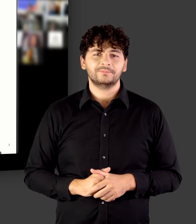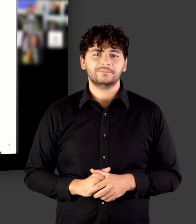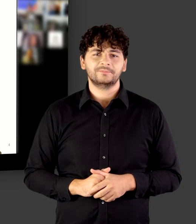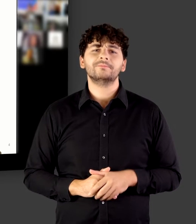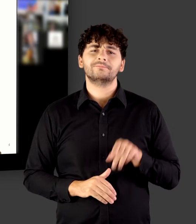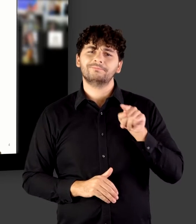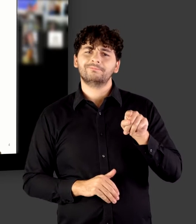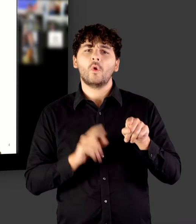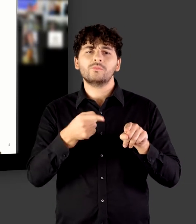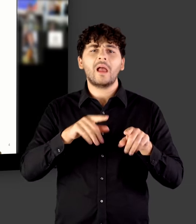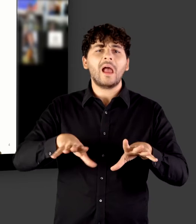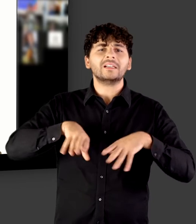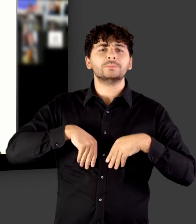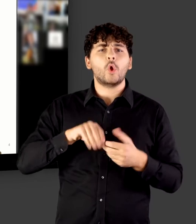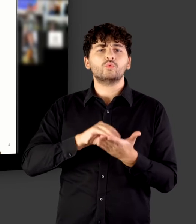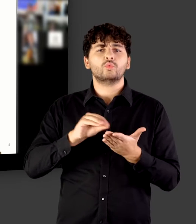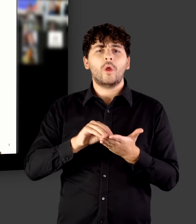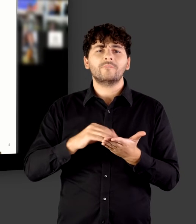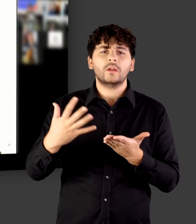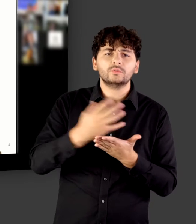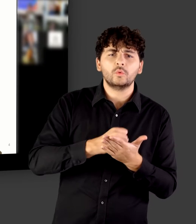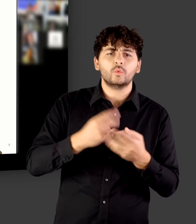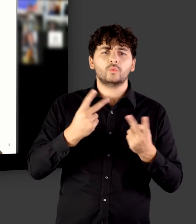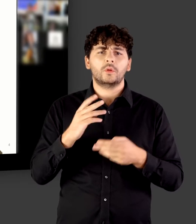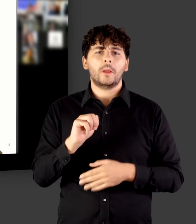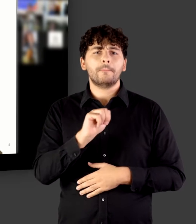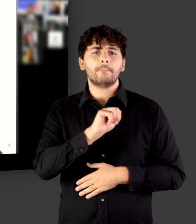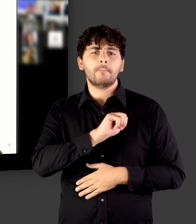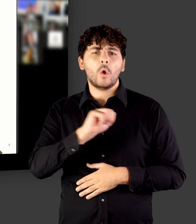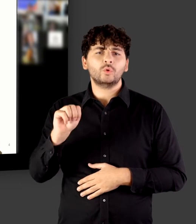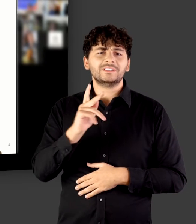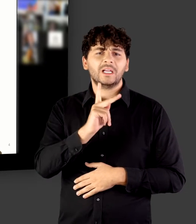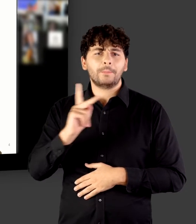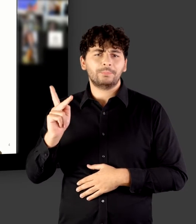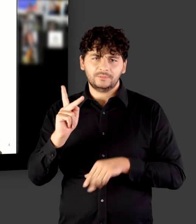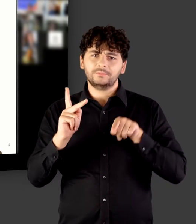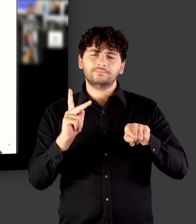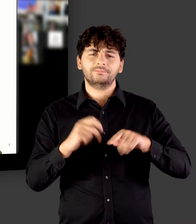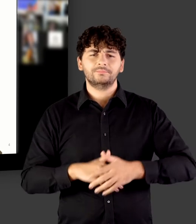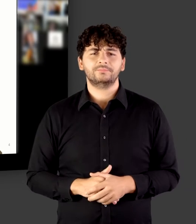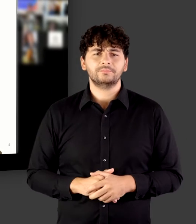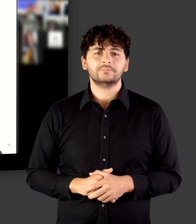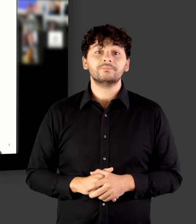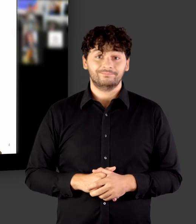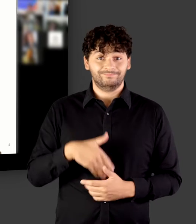Autorenfassung Authors Manuscript gesprochen. Ja, und last but not least gibt es auch natürlich die Verlagsversion.